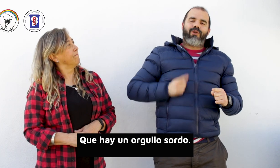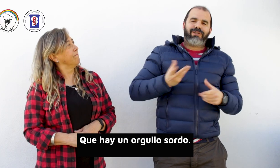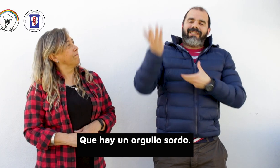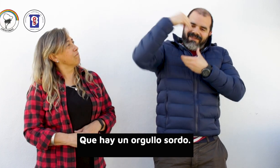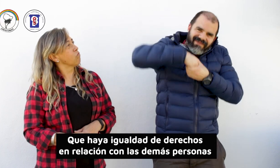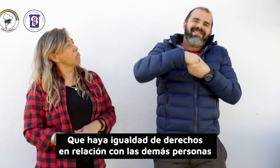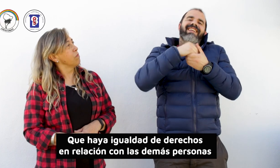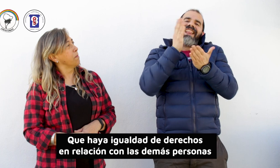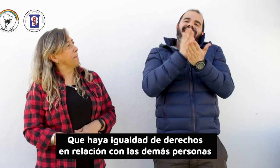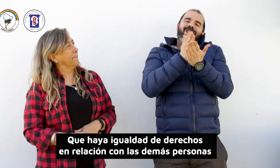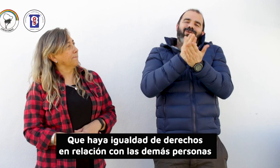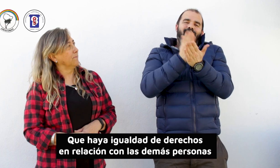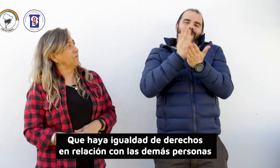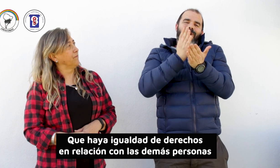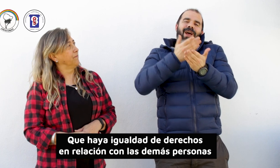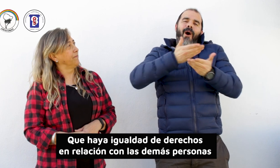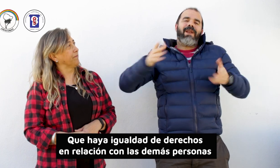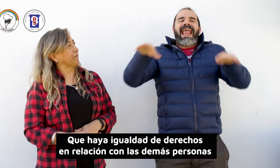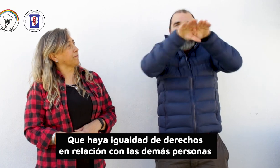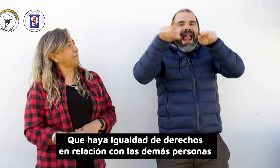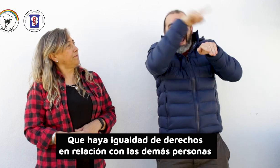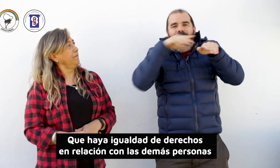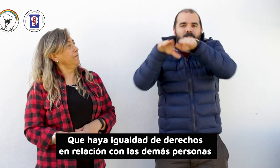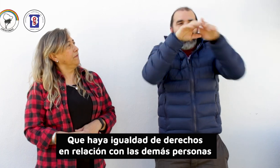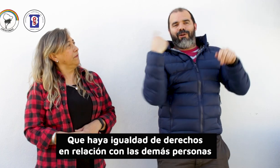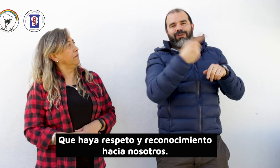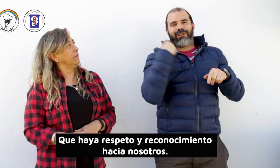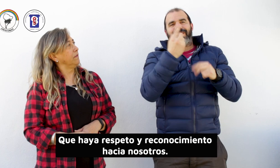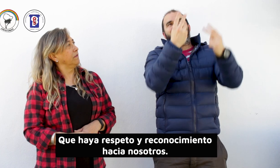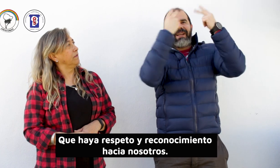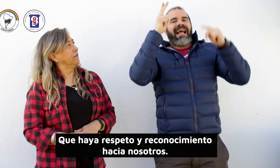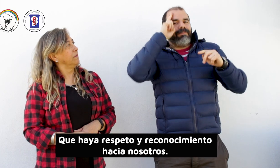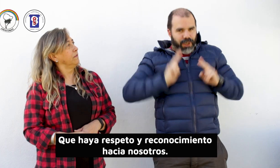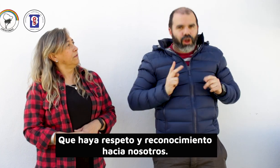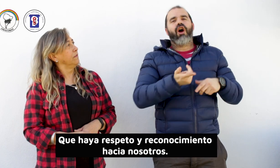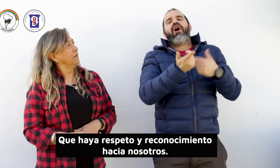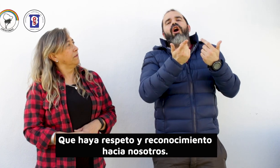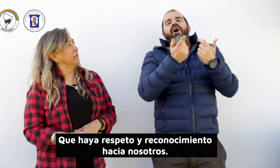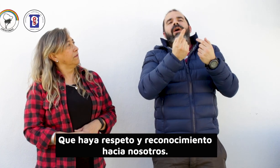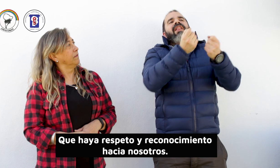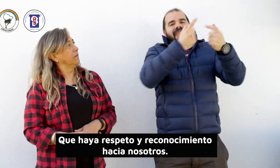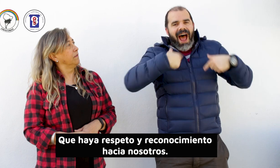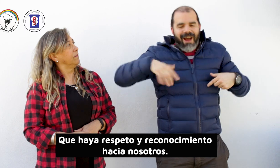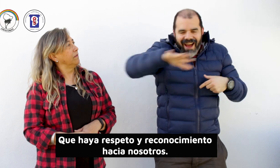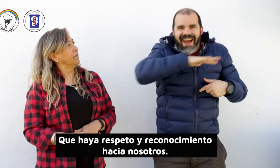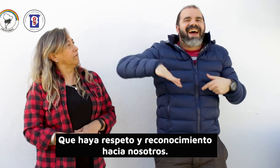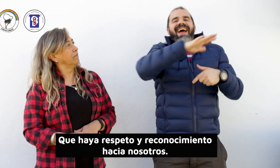sordo, que haya igualdad de derechos en relación con las demás personas, que haya respeto y reconocimiento hacia nosotros.